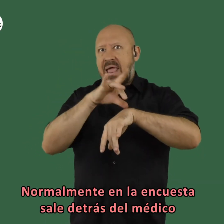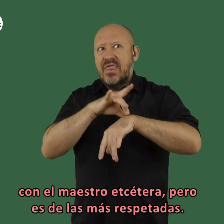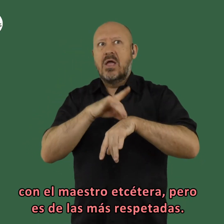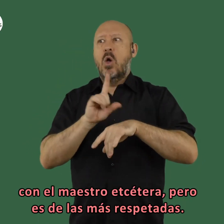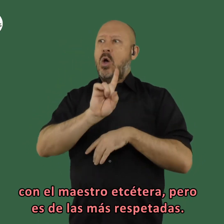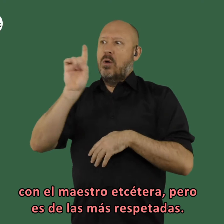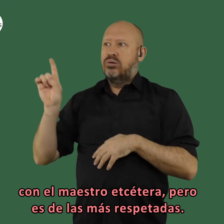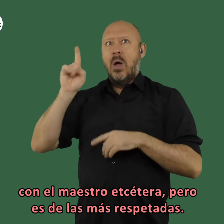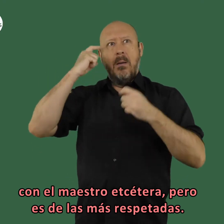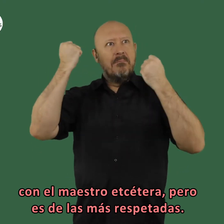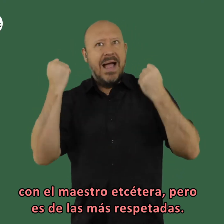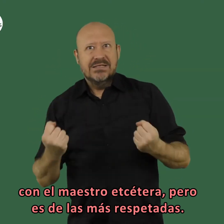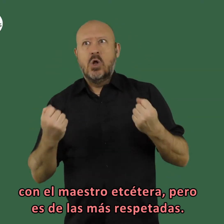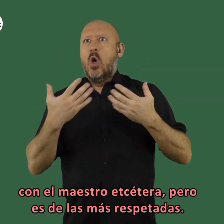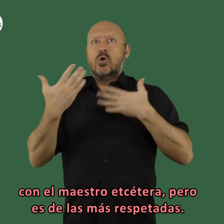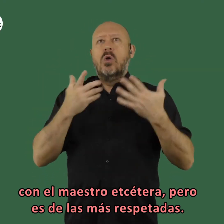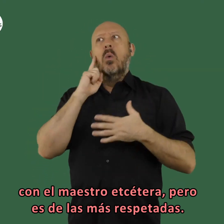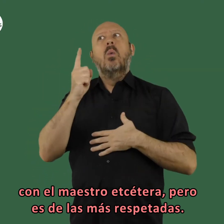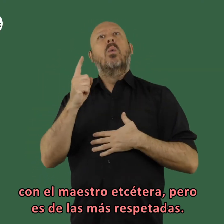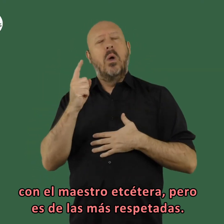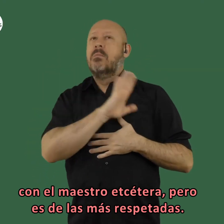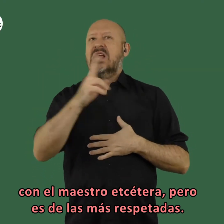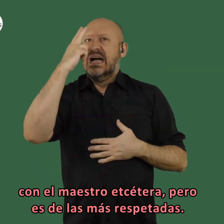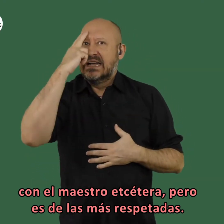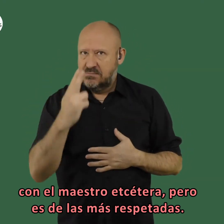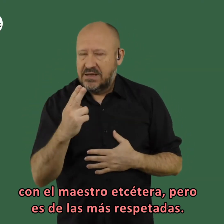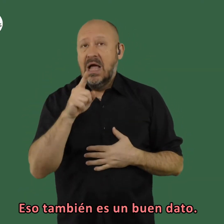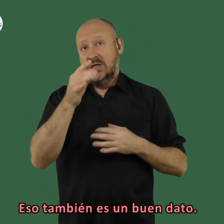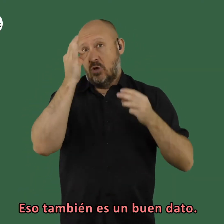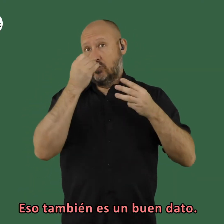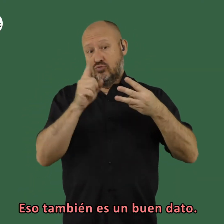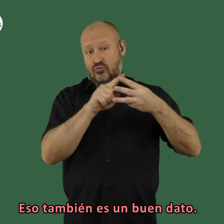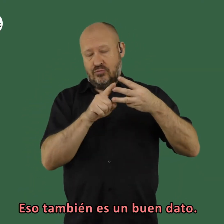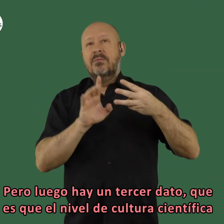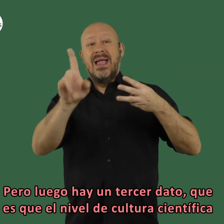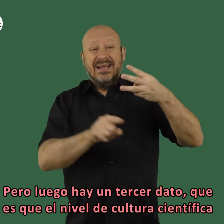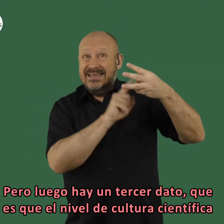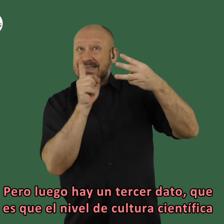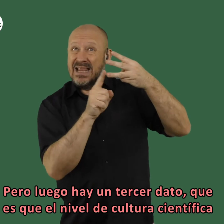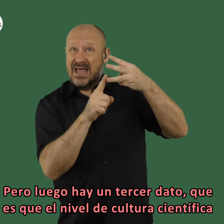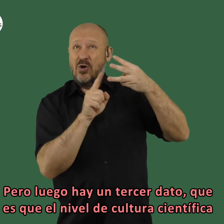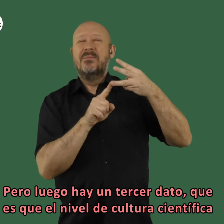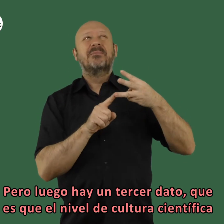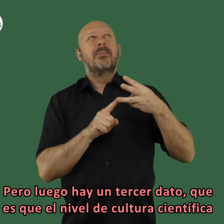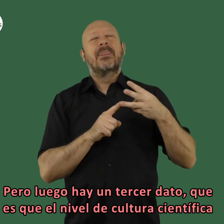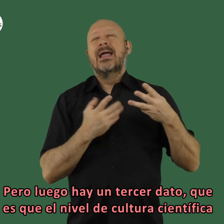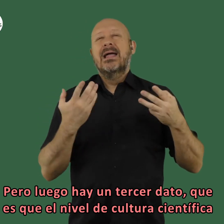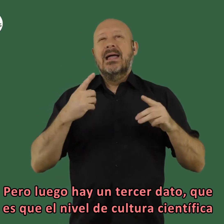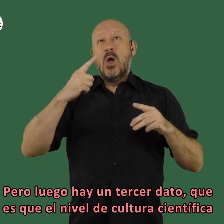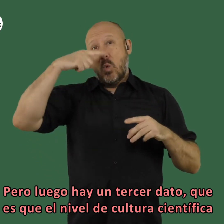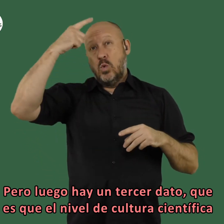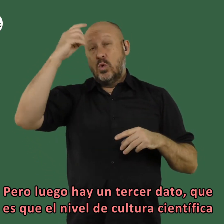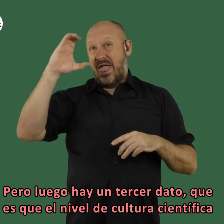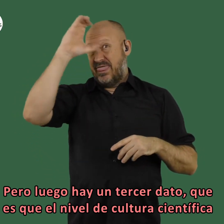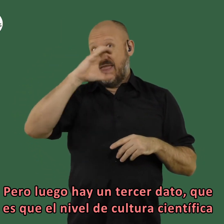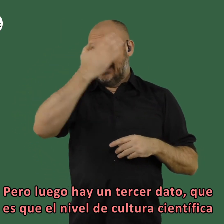médico con el maestro etcétera pero es de las más respetadas eso también es un buen dato pero luego hay un tercer dato que es